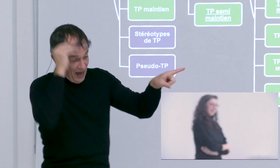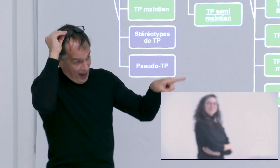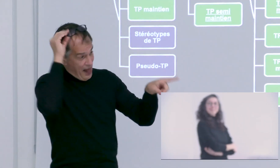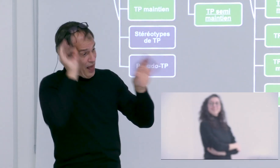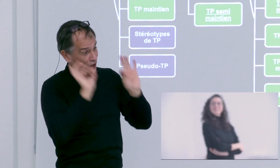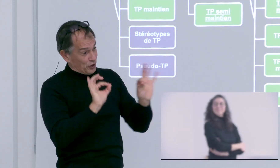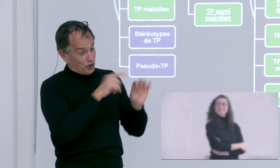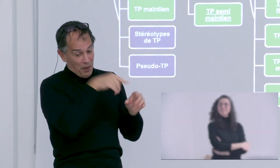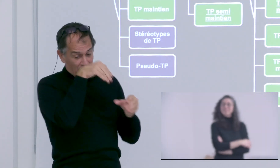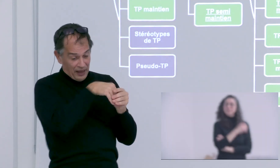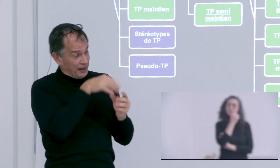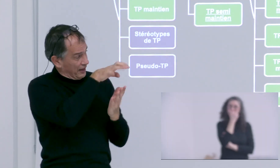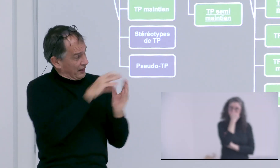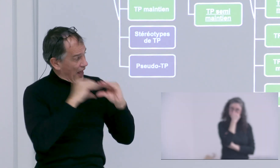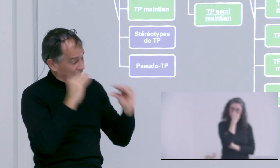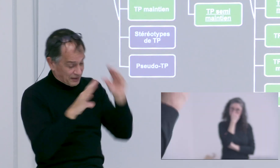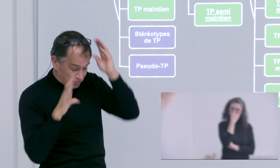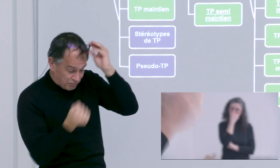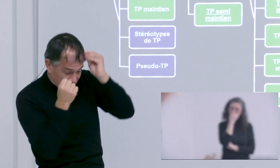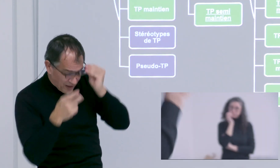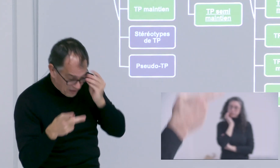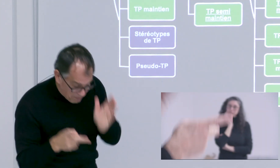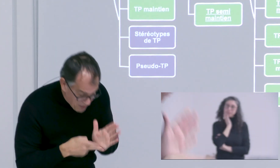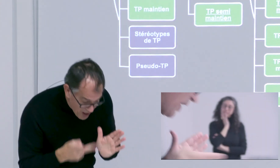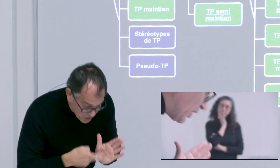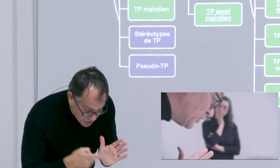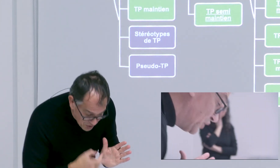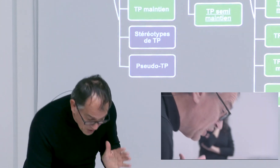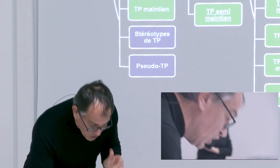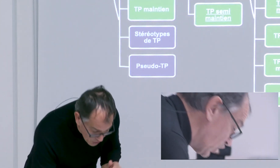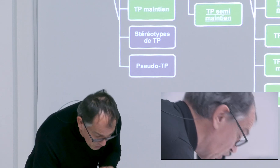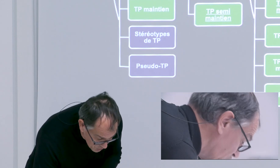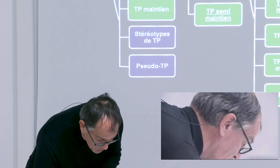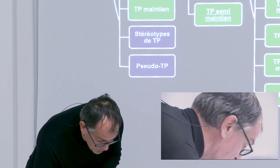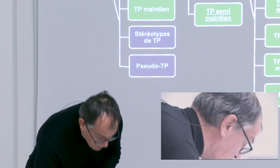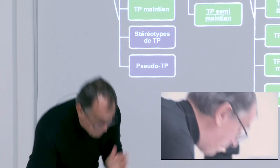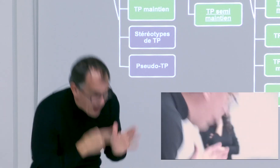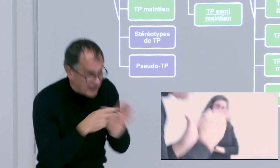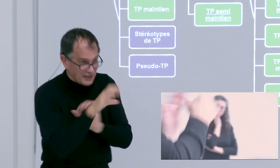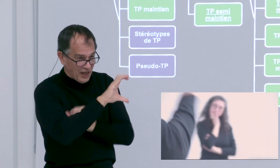et maintenant voilà les questions que je voulais me poser par rapport à ça sur la page